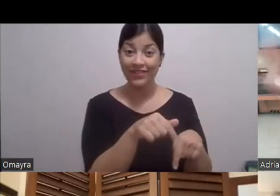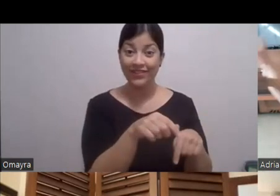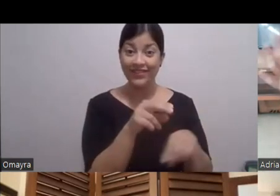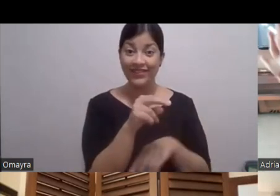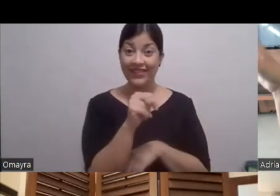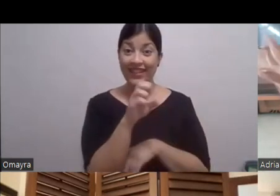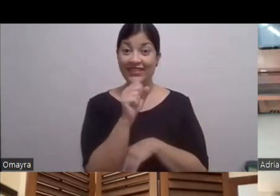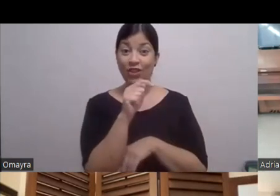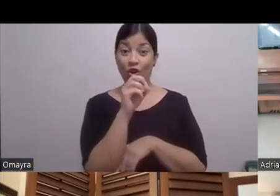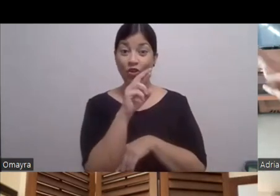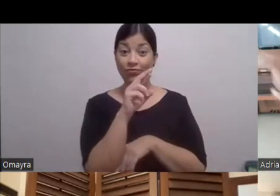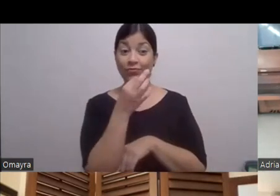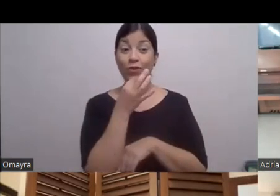invitado de hoy Ya estamos